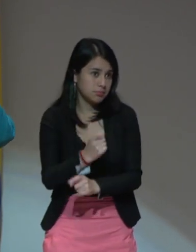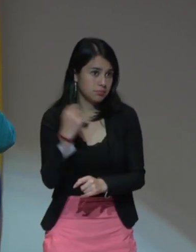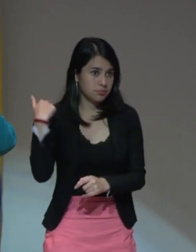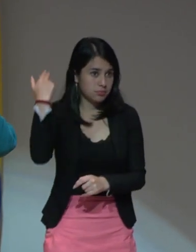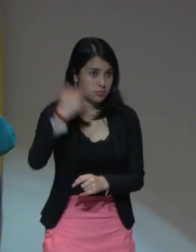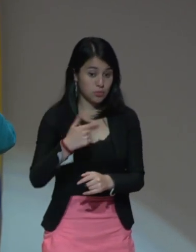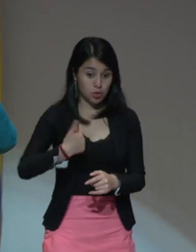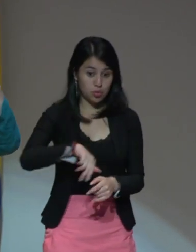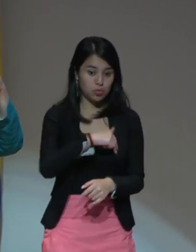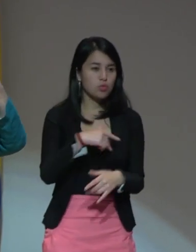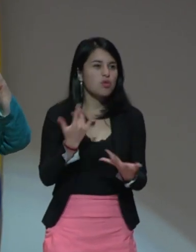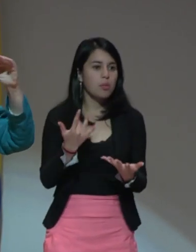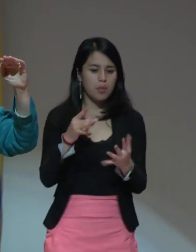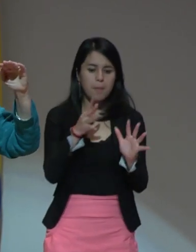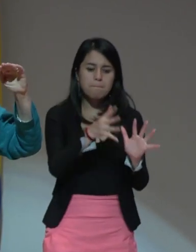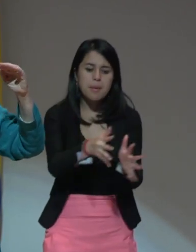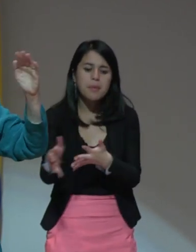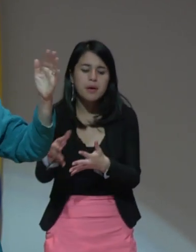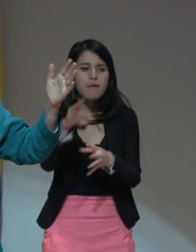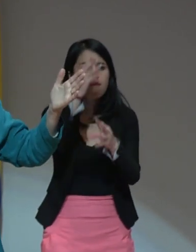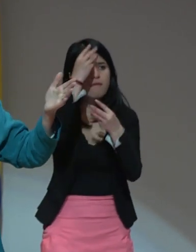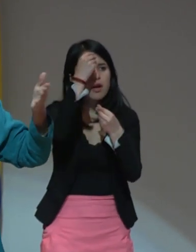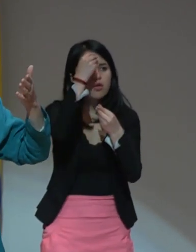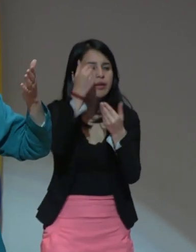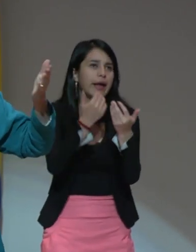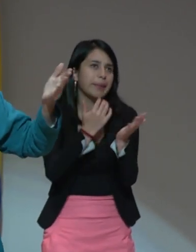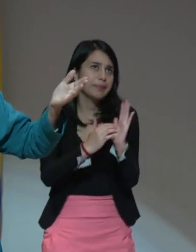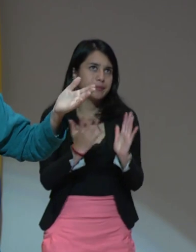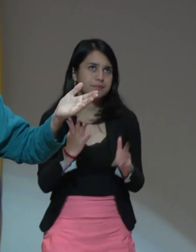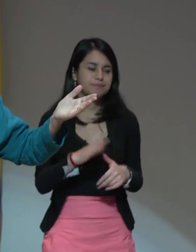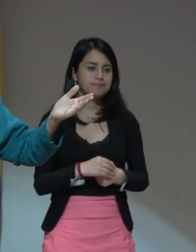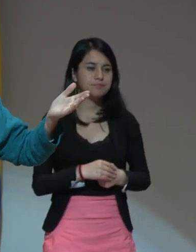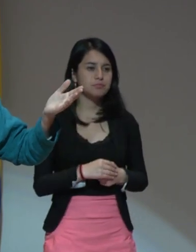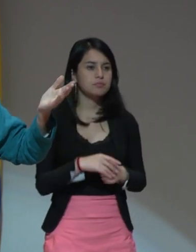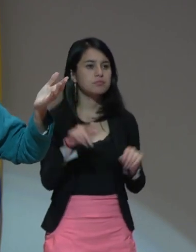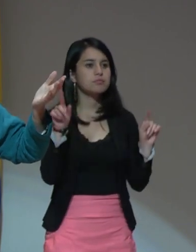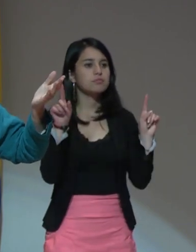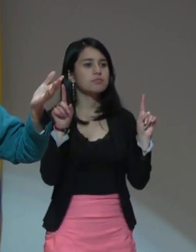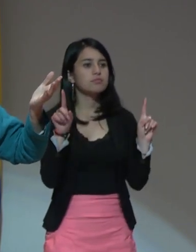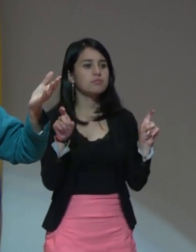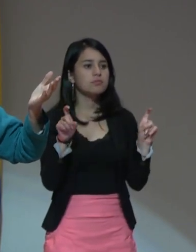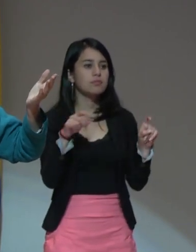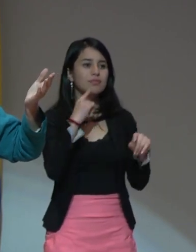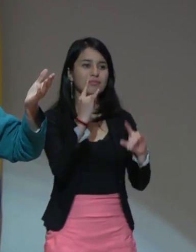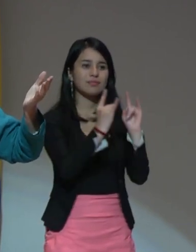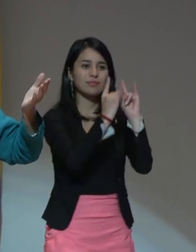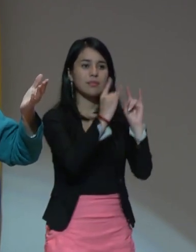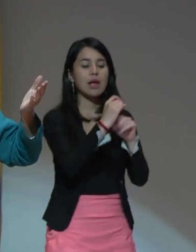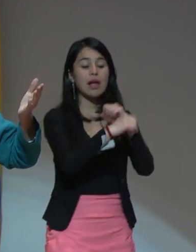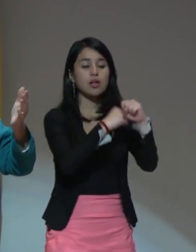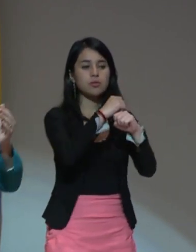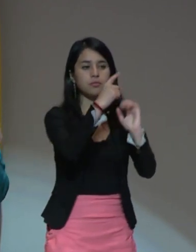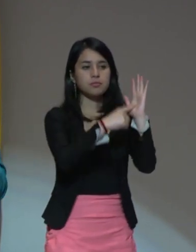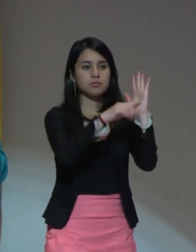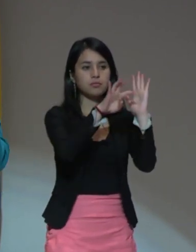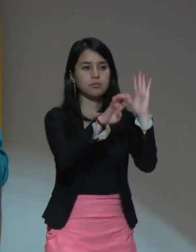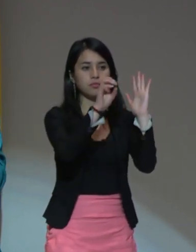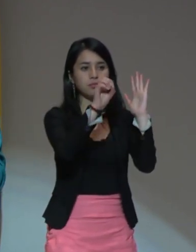nosotros educamos en valores, por ejemplo, en el tiempo de 1910,